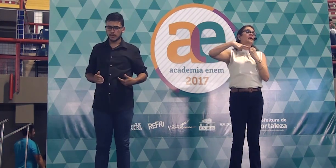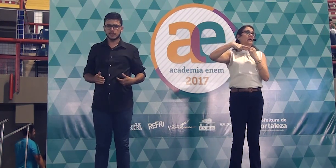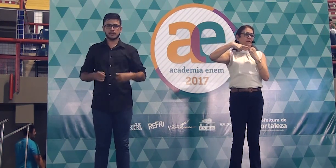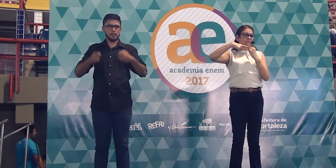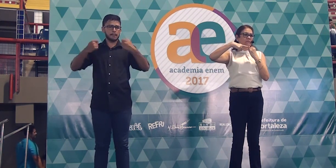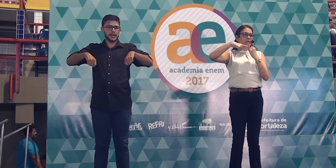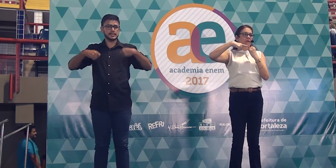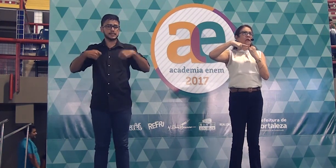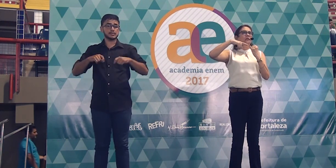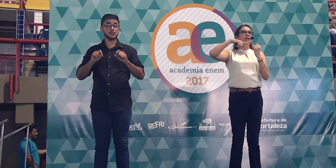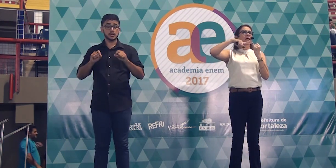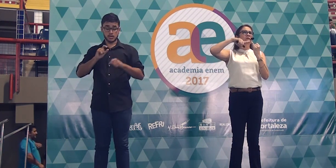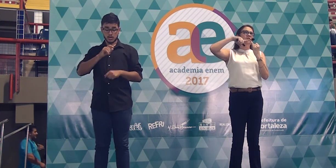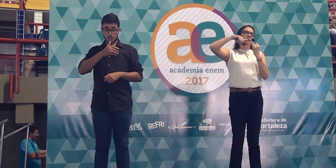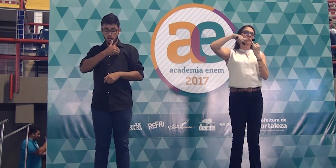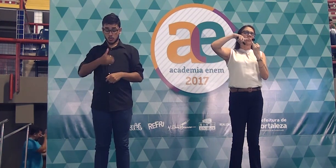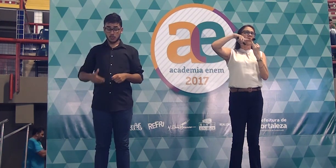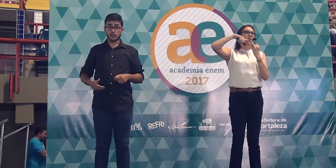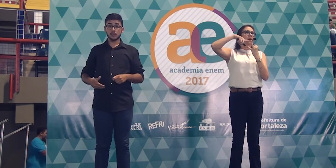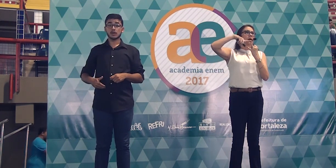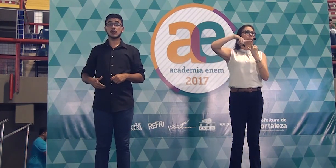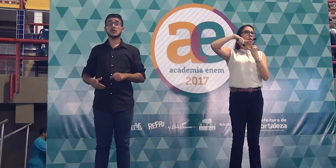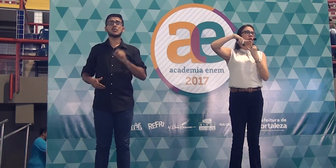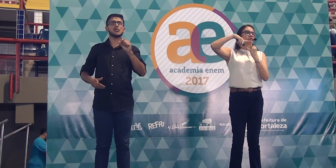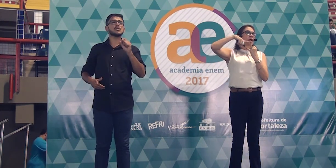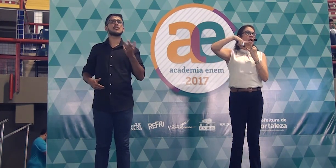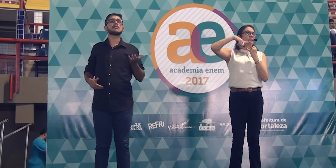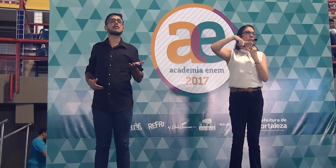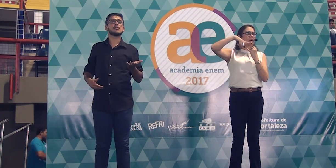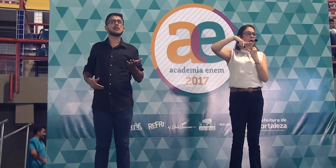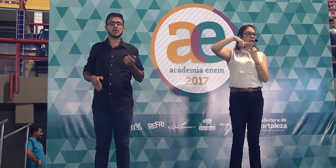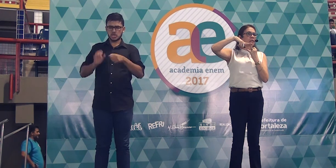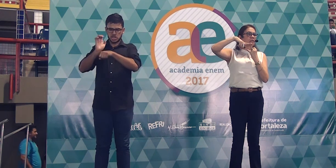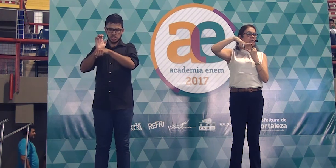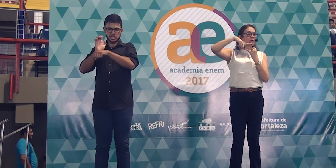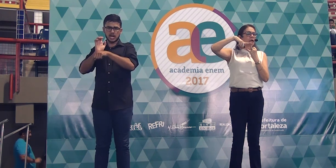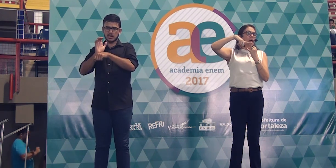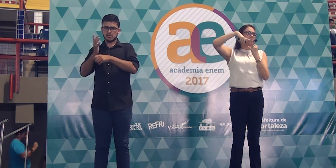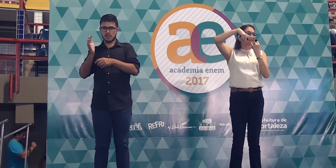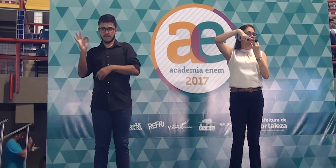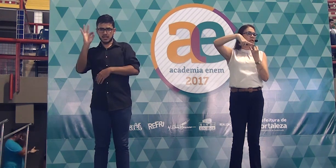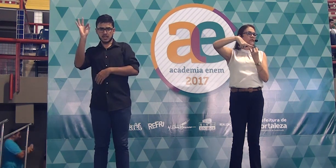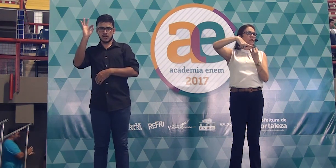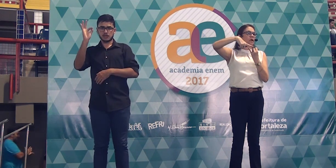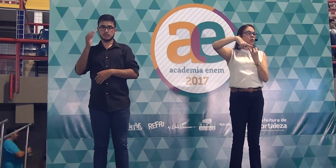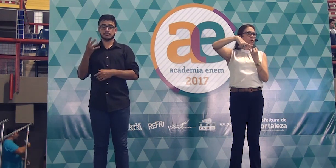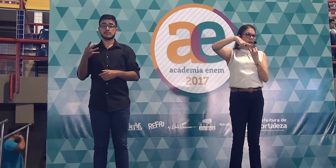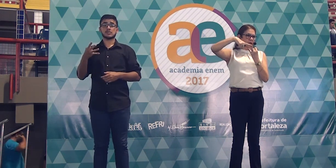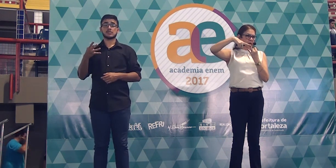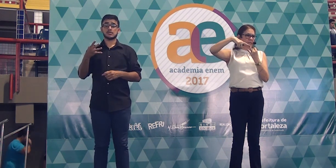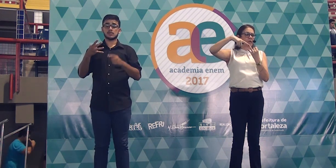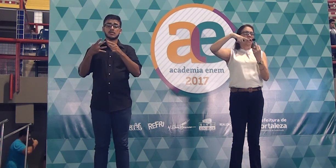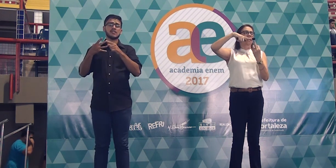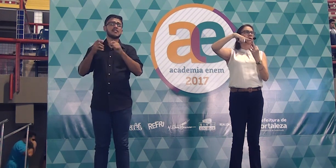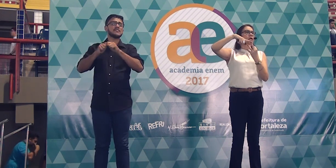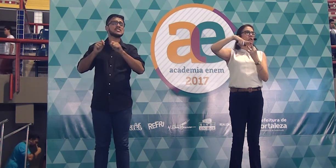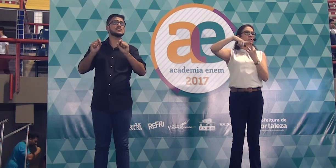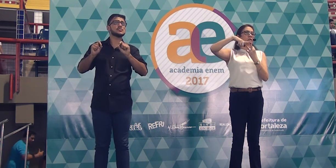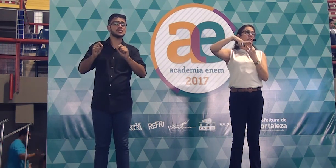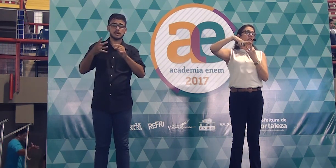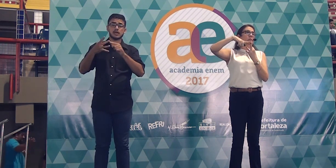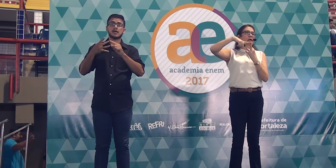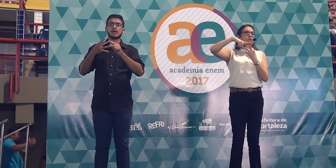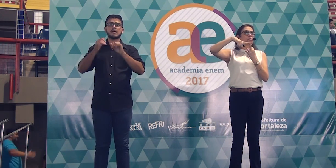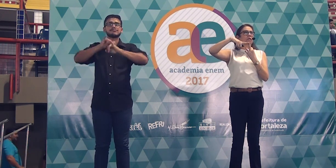é quem? Deve promover campanhas, significa o quê? Em